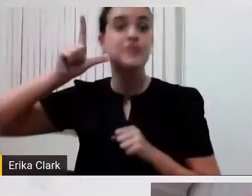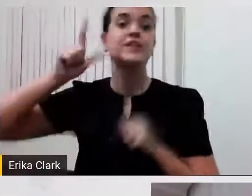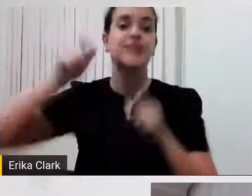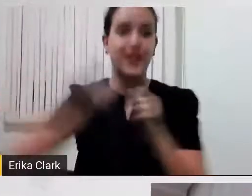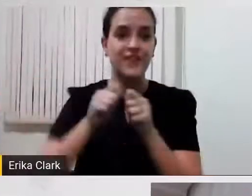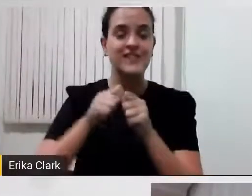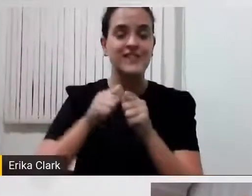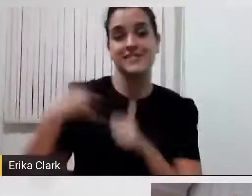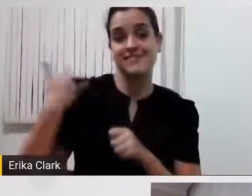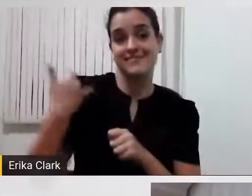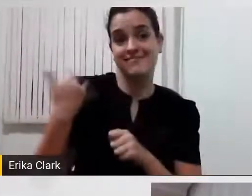caminhada